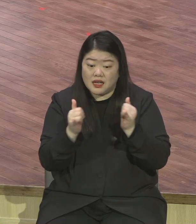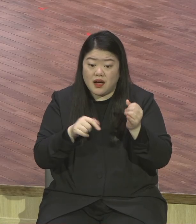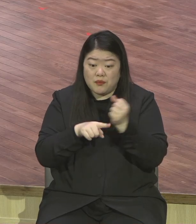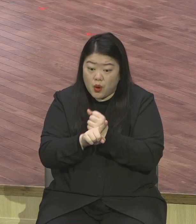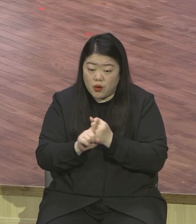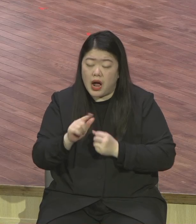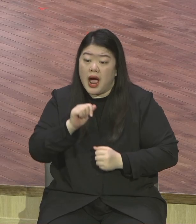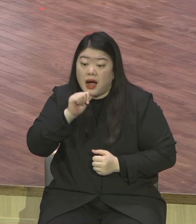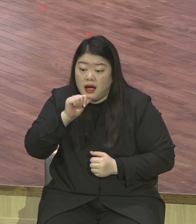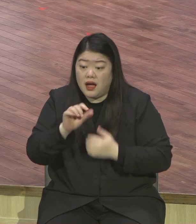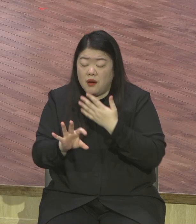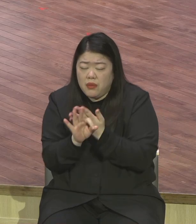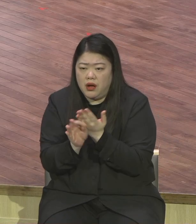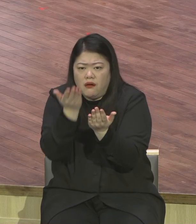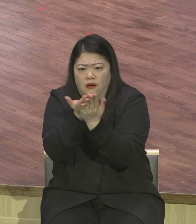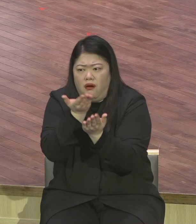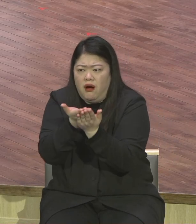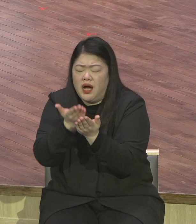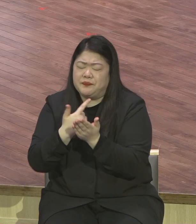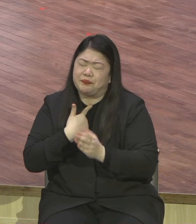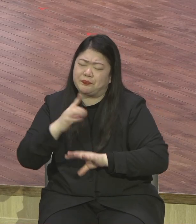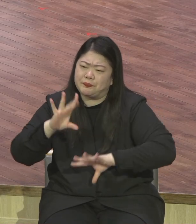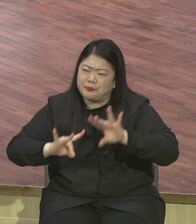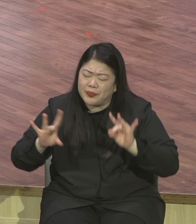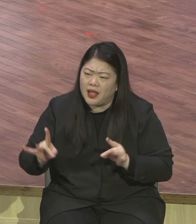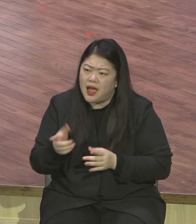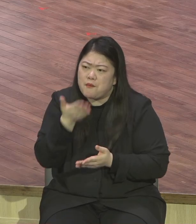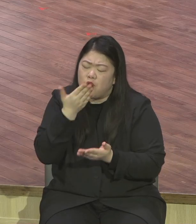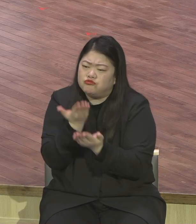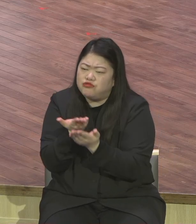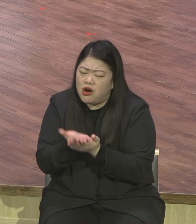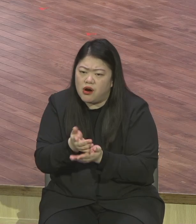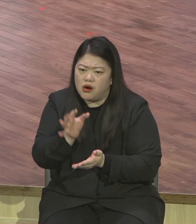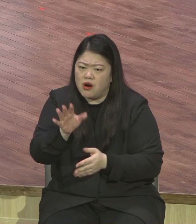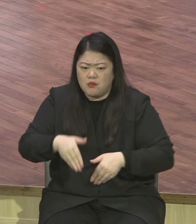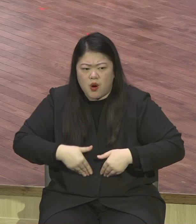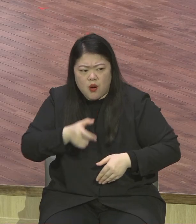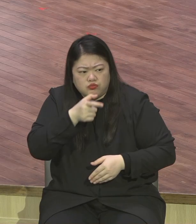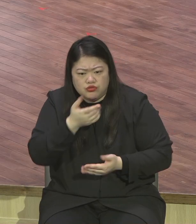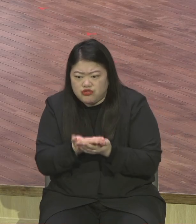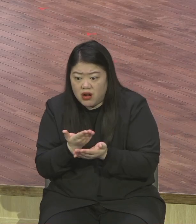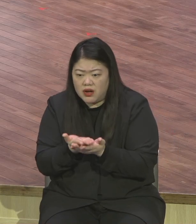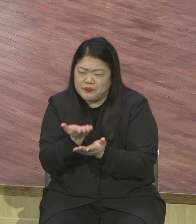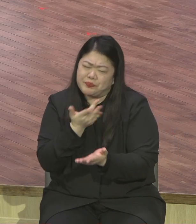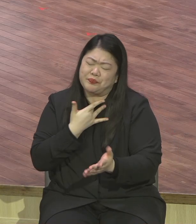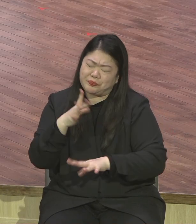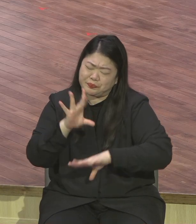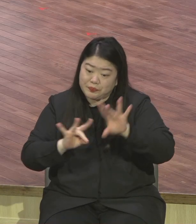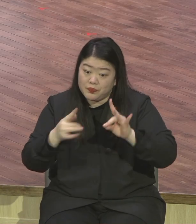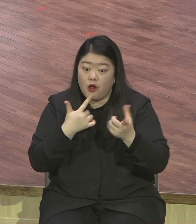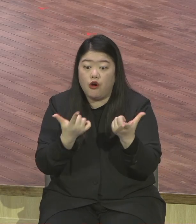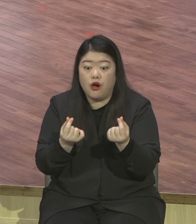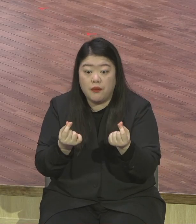주일이 기다려주고 말씀이 기다려주고 말씀을 듣고 또 듣고 또 듣고 싶고 이 말 갈급한 사람